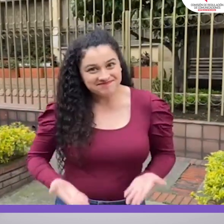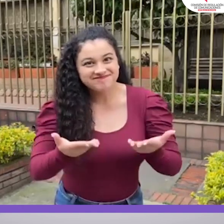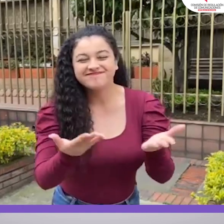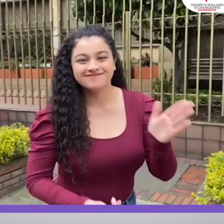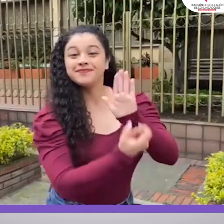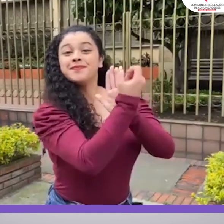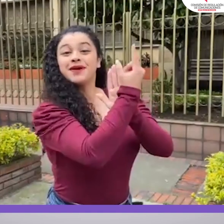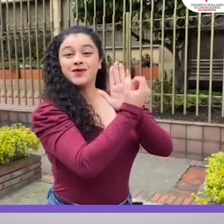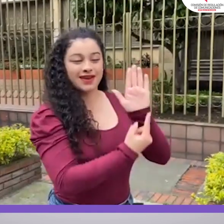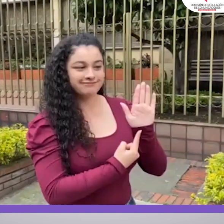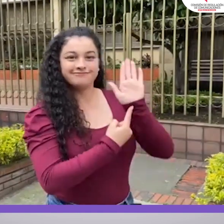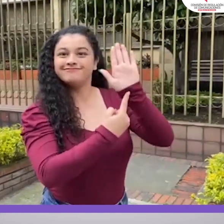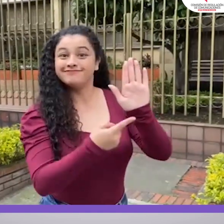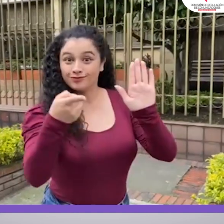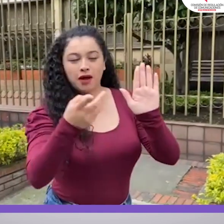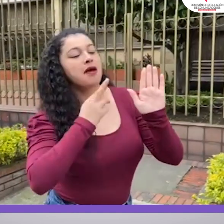nos cuentes tu opinión sobre este tema.